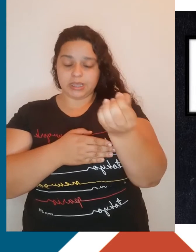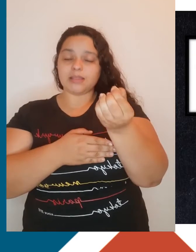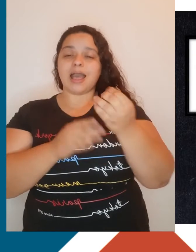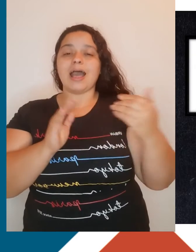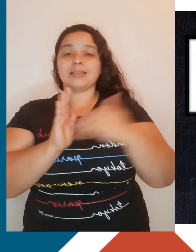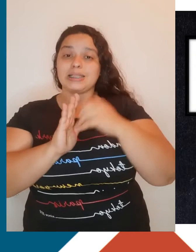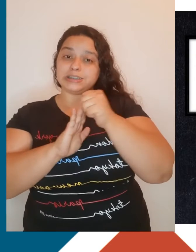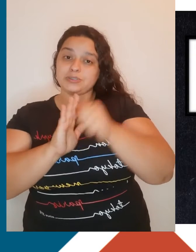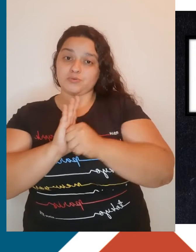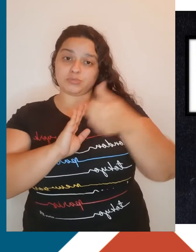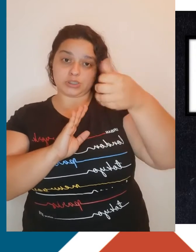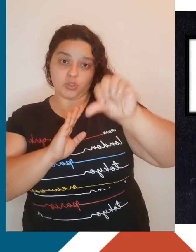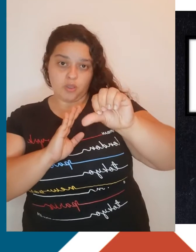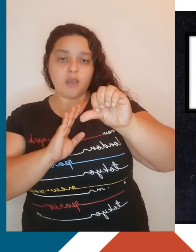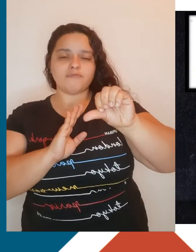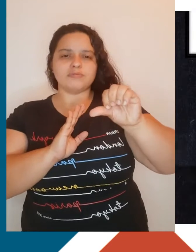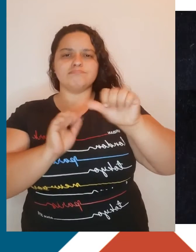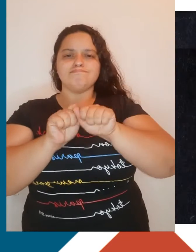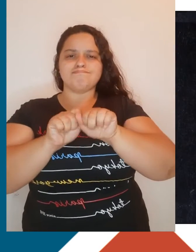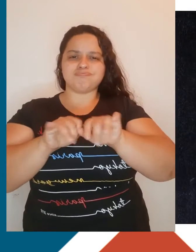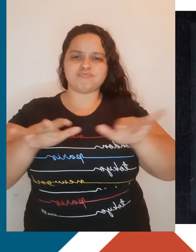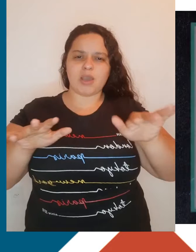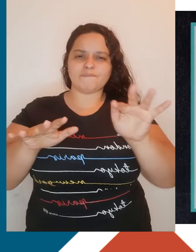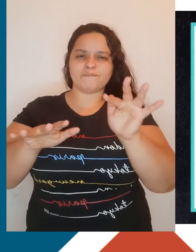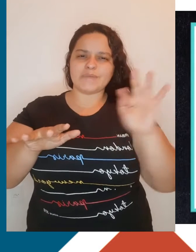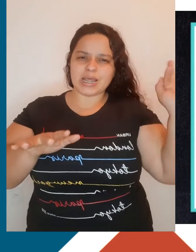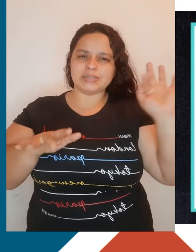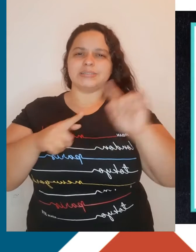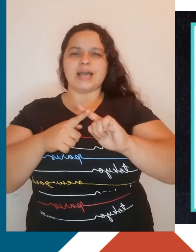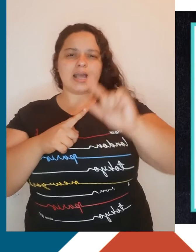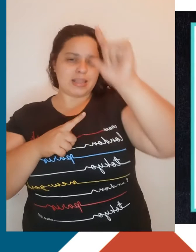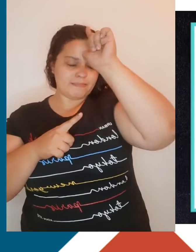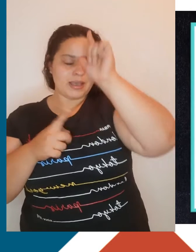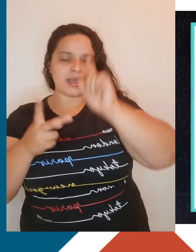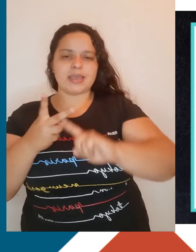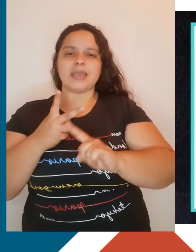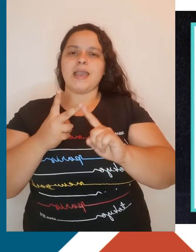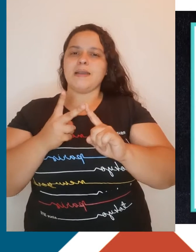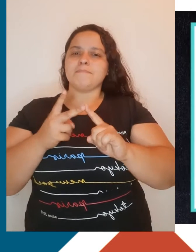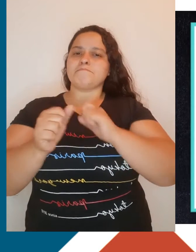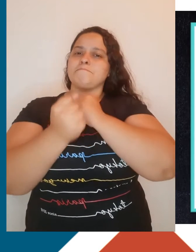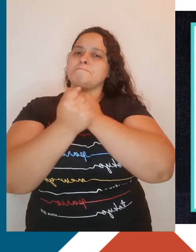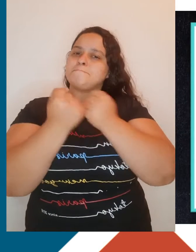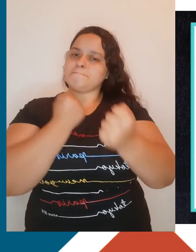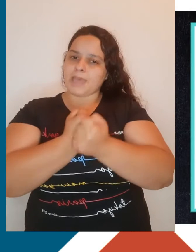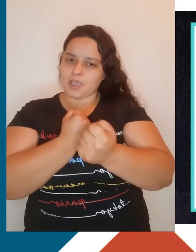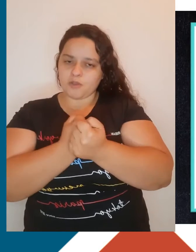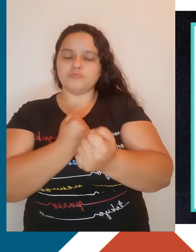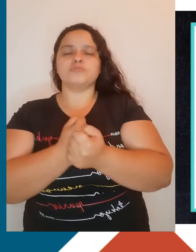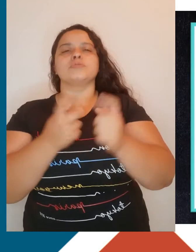século XIX se espalharam pela França, Alemanha, Bélgica, Estados Unidos e Japão.